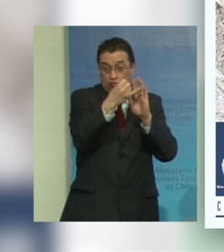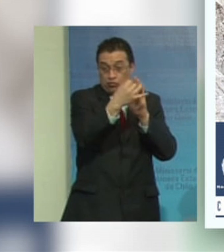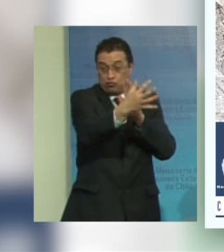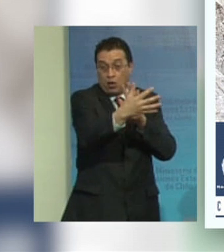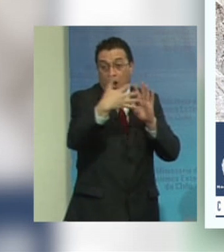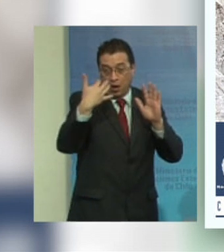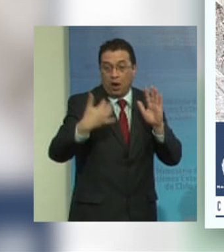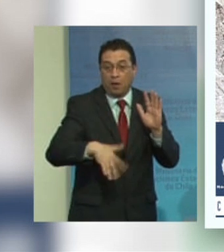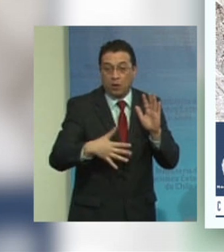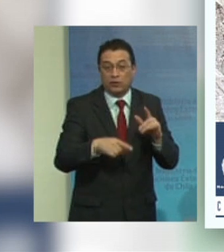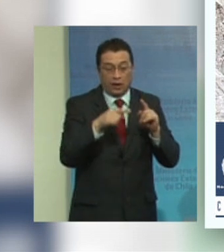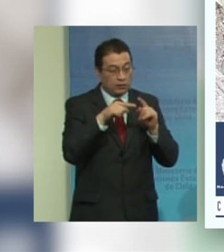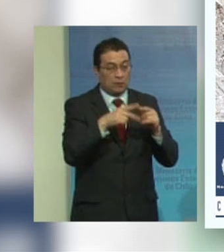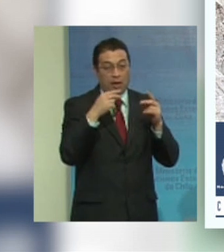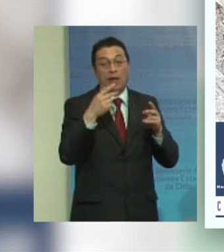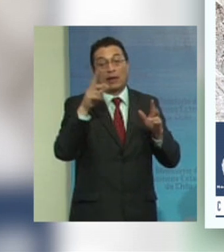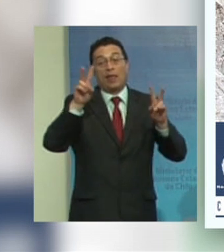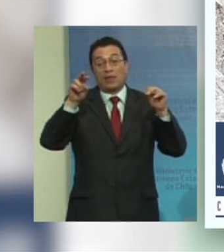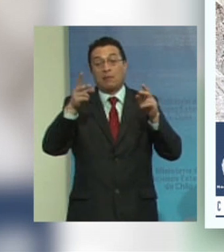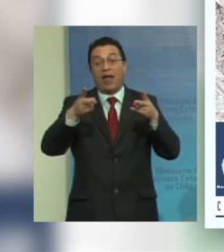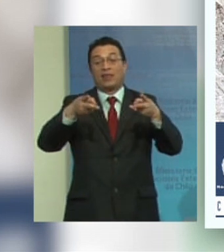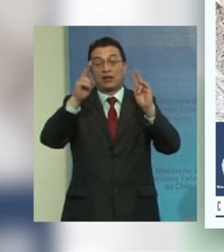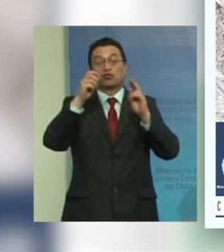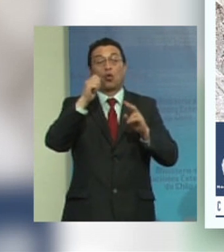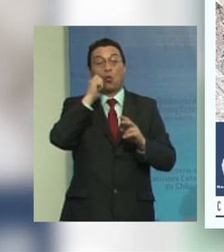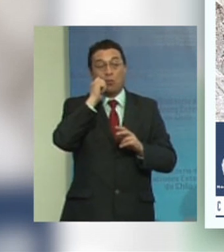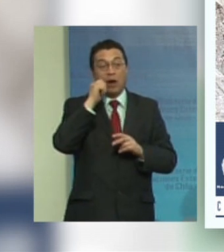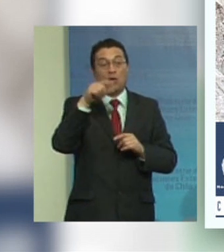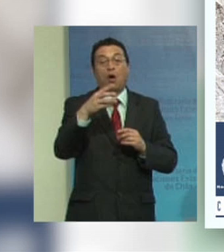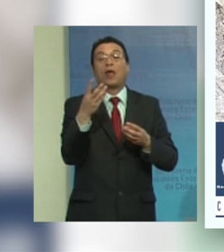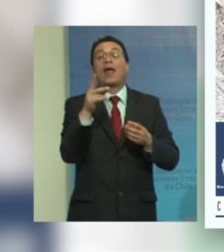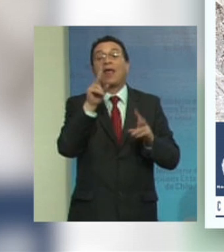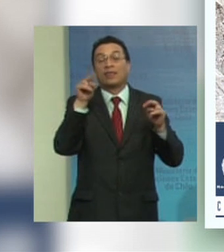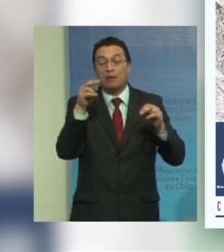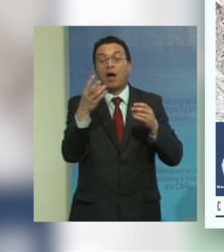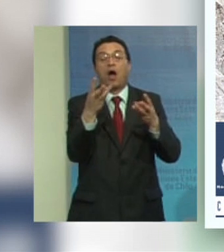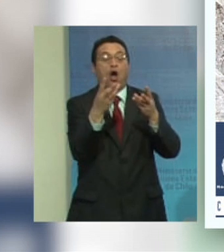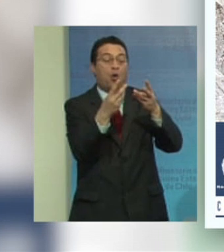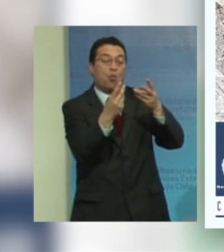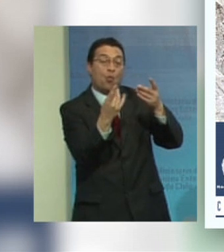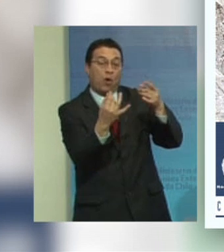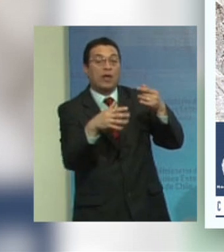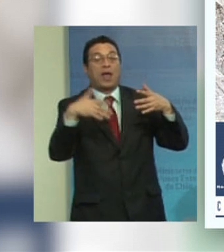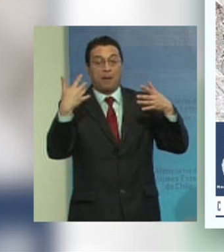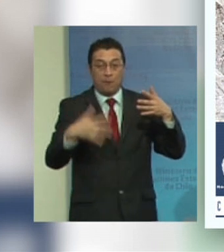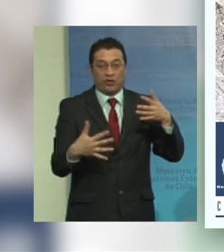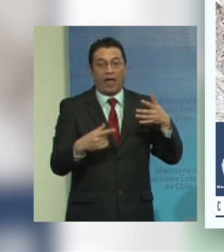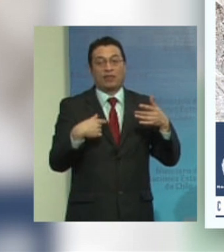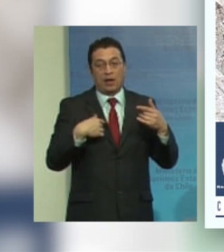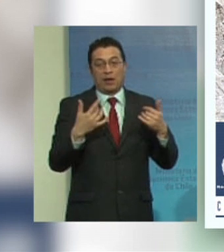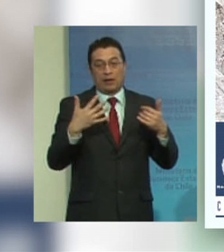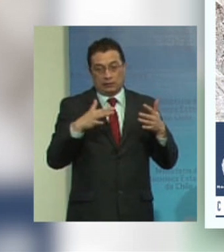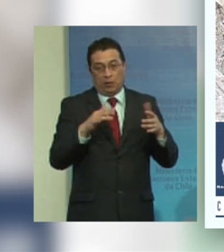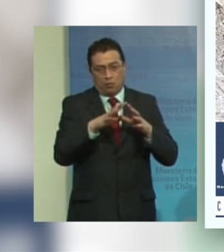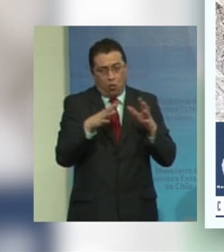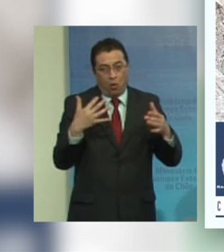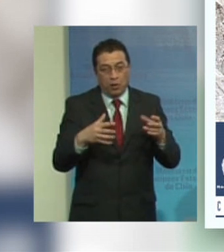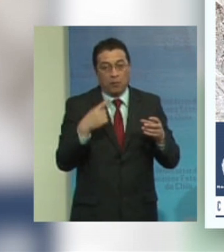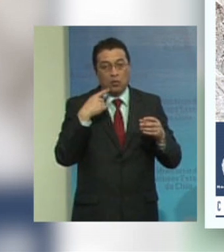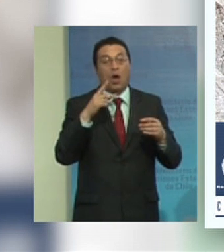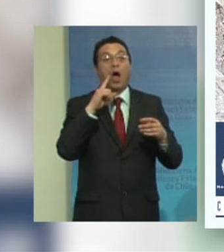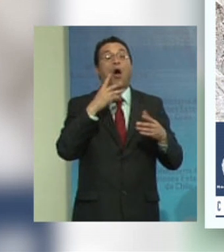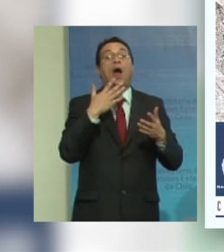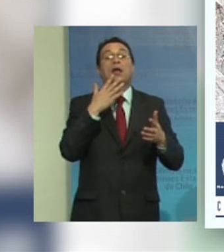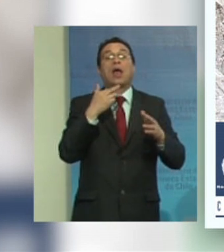también que en temas de derechos humanos el tema cuantitativo es relevante pero no es fundamental porque cuando hay